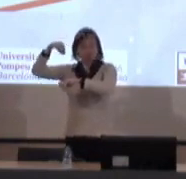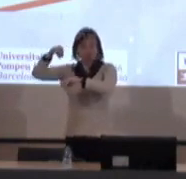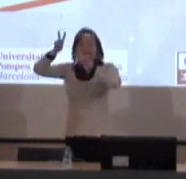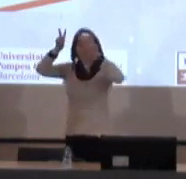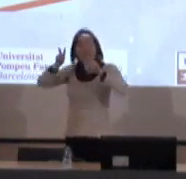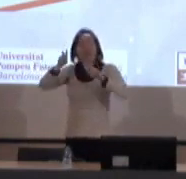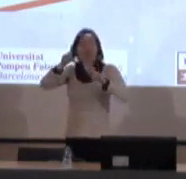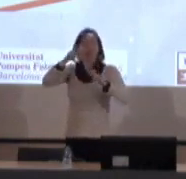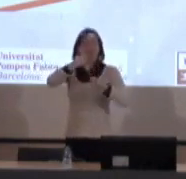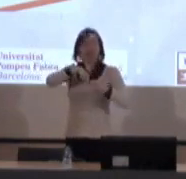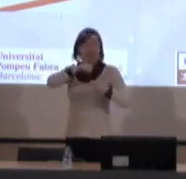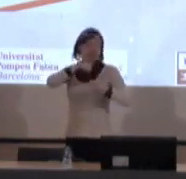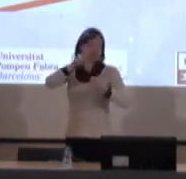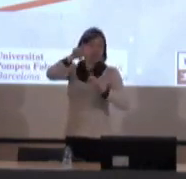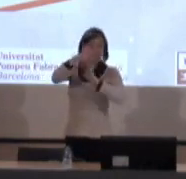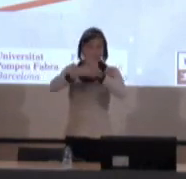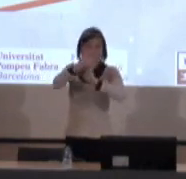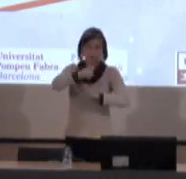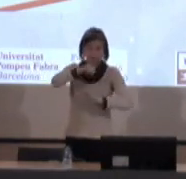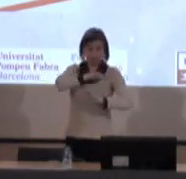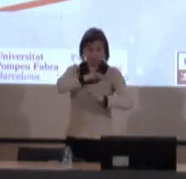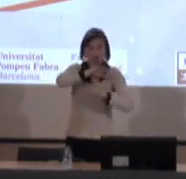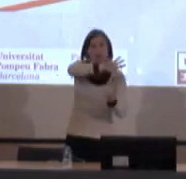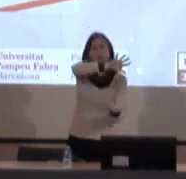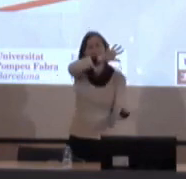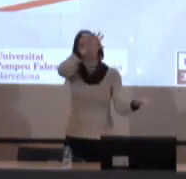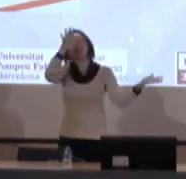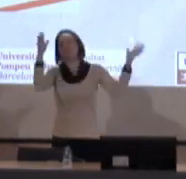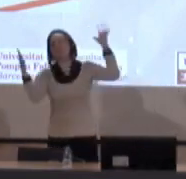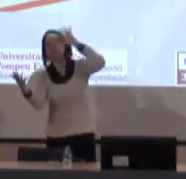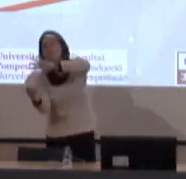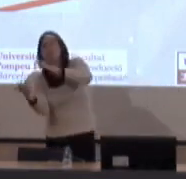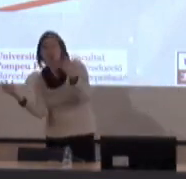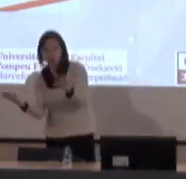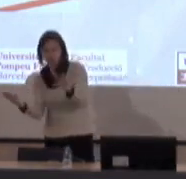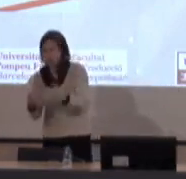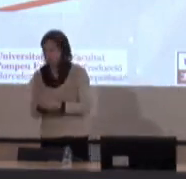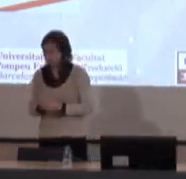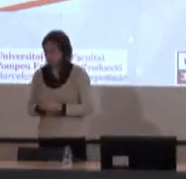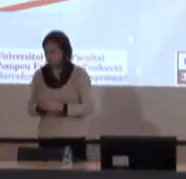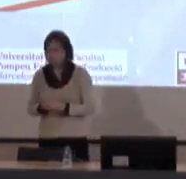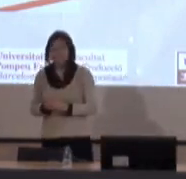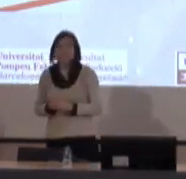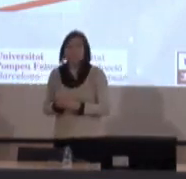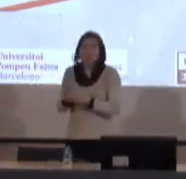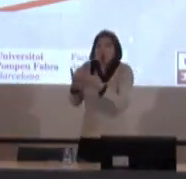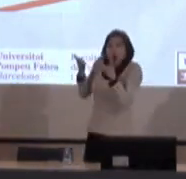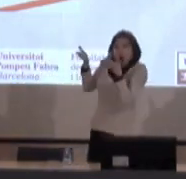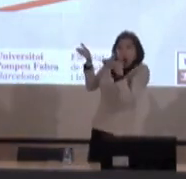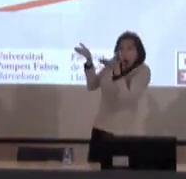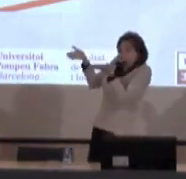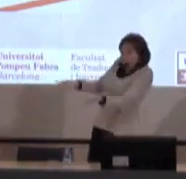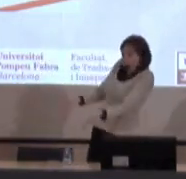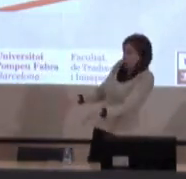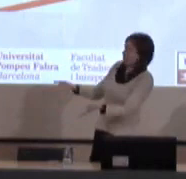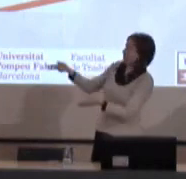Està fent un doctorat actualment de l'evolució de la llengua de signes espanyola com ha evolucionat al llarg de la